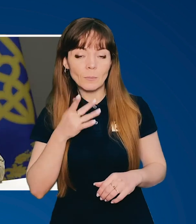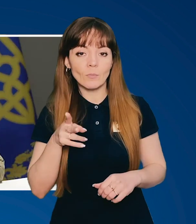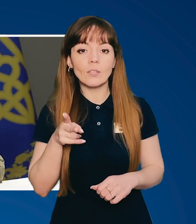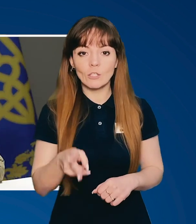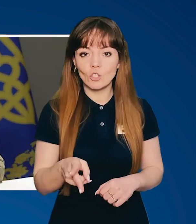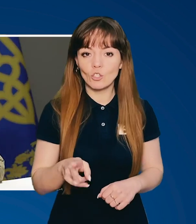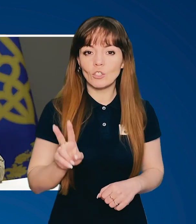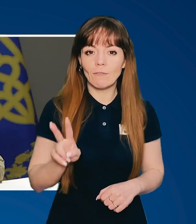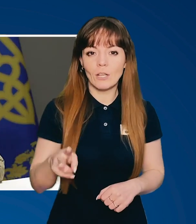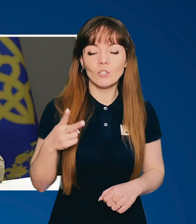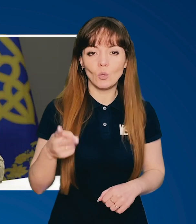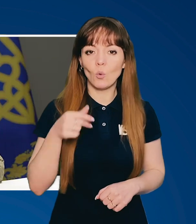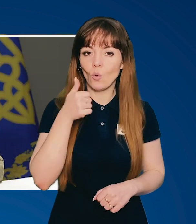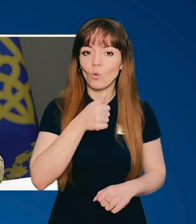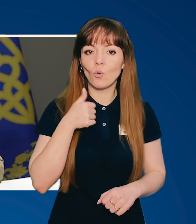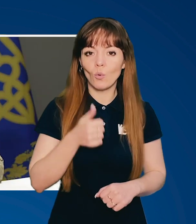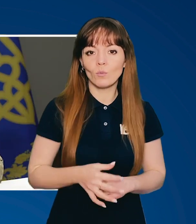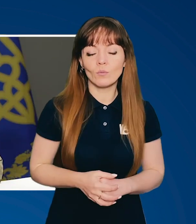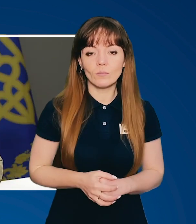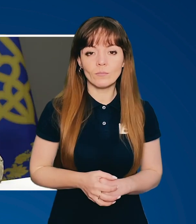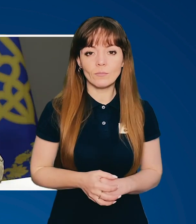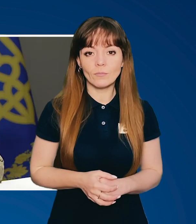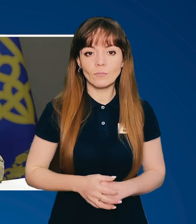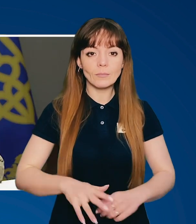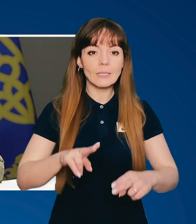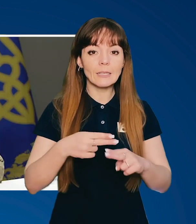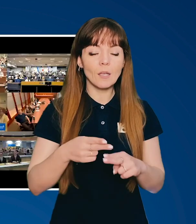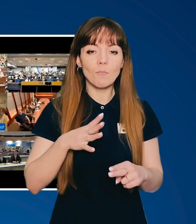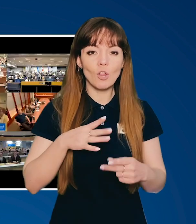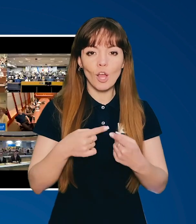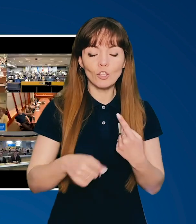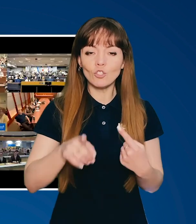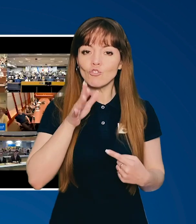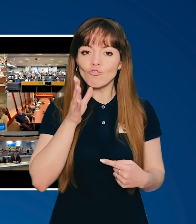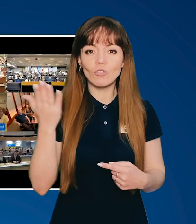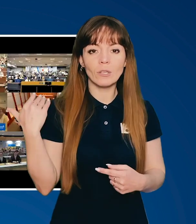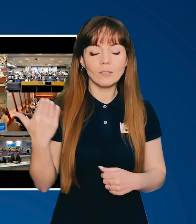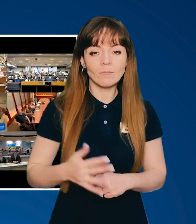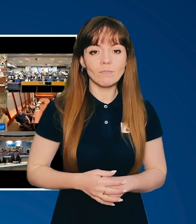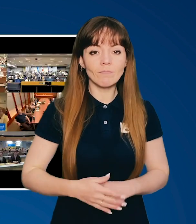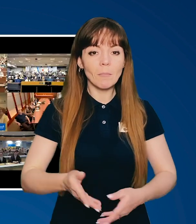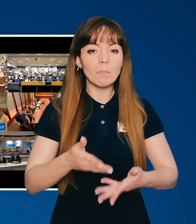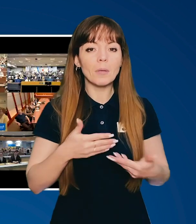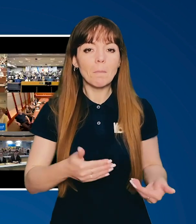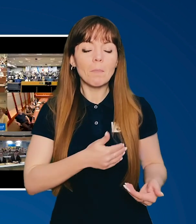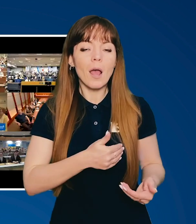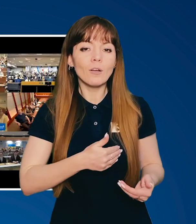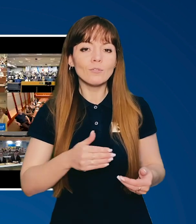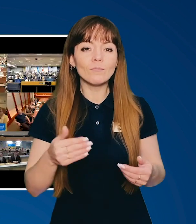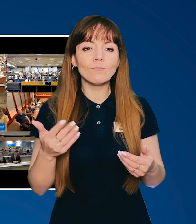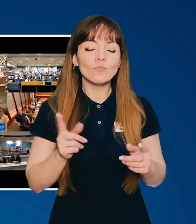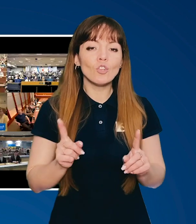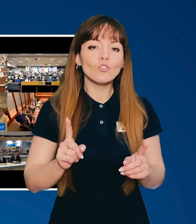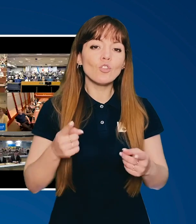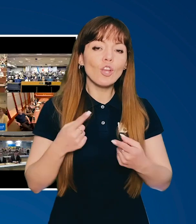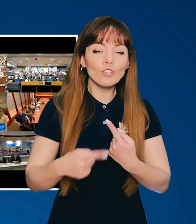літом 2022 року. Це були інші часи. Ми прагнули дещо інших